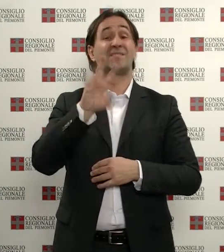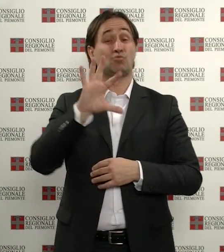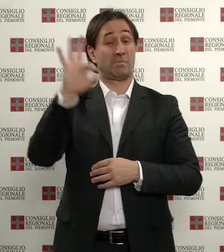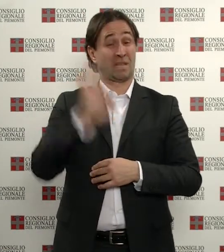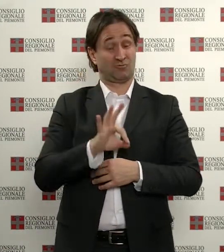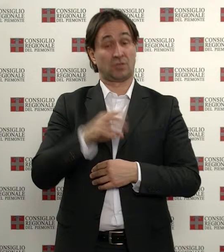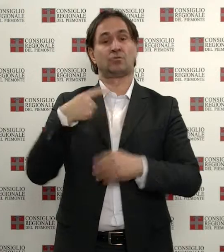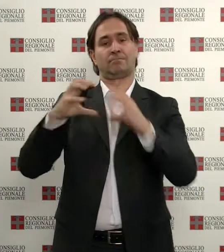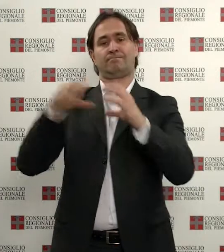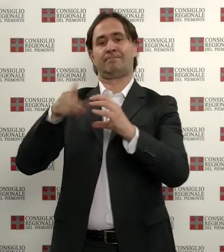di produzione propria.